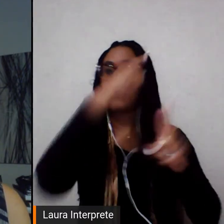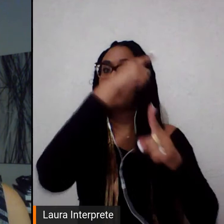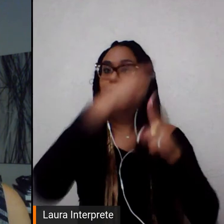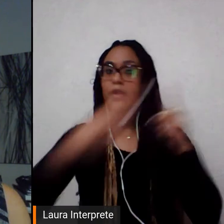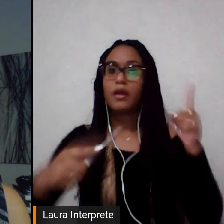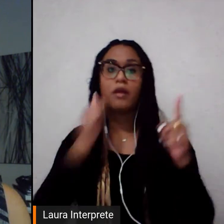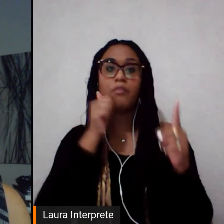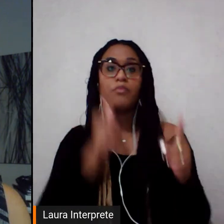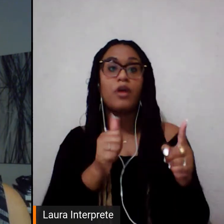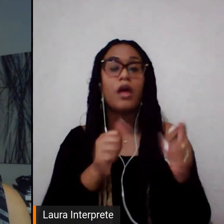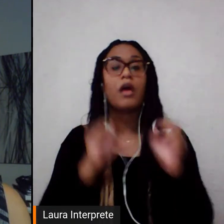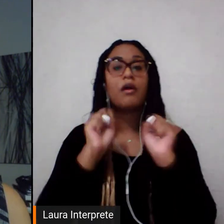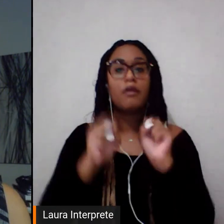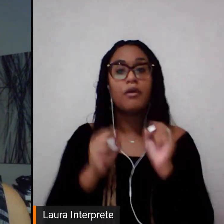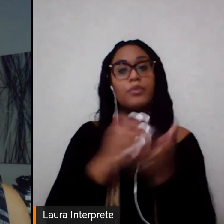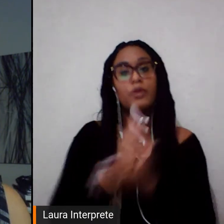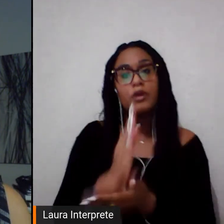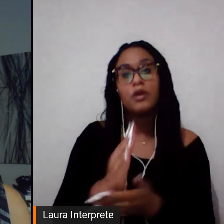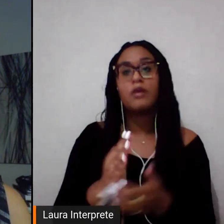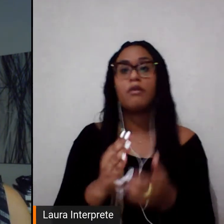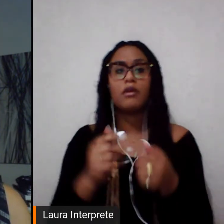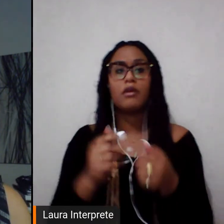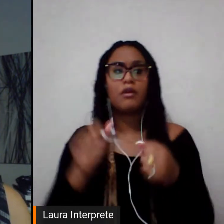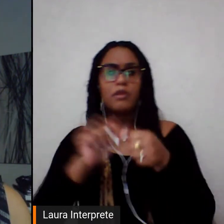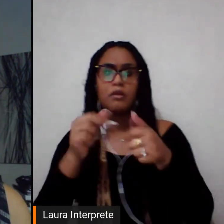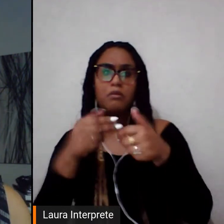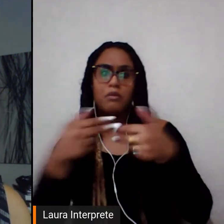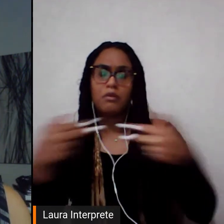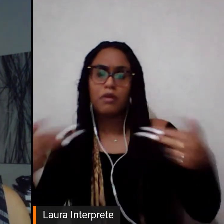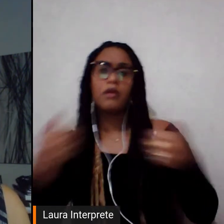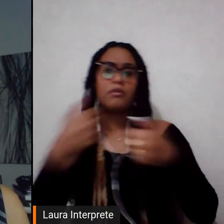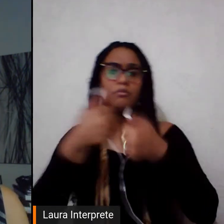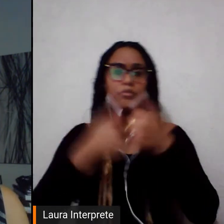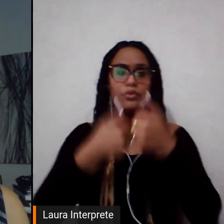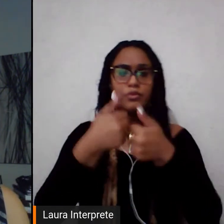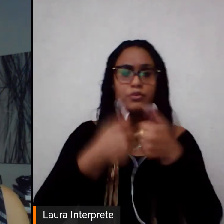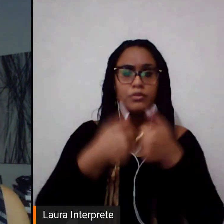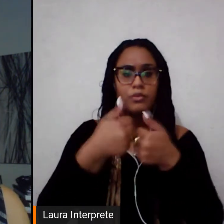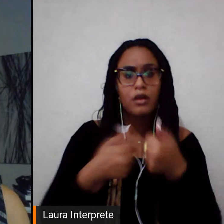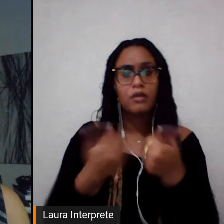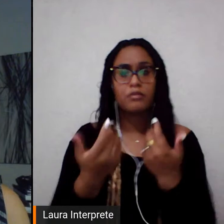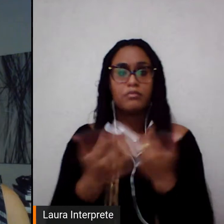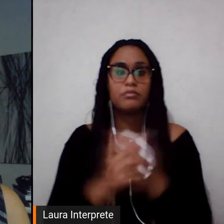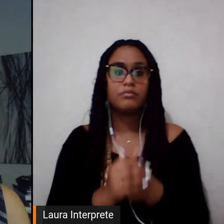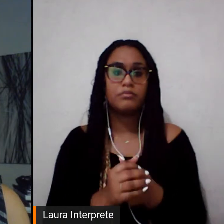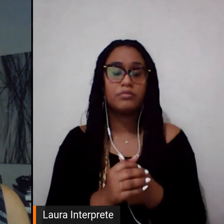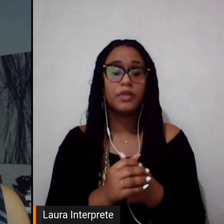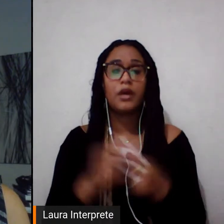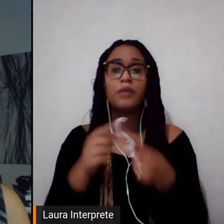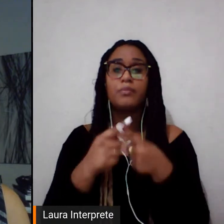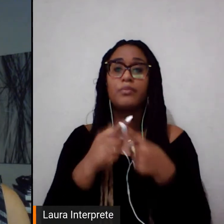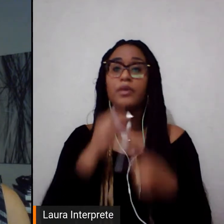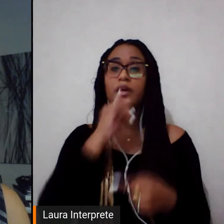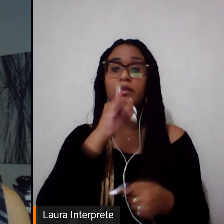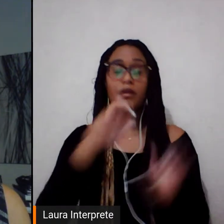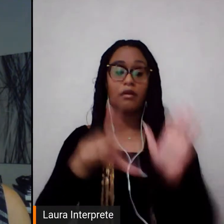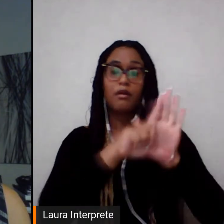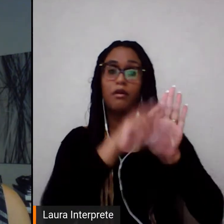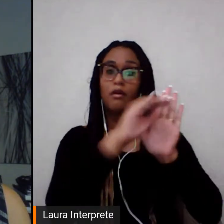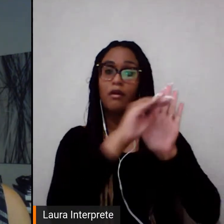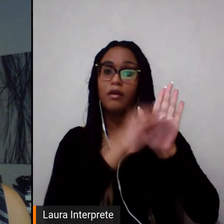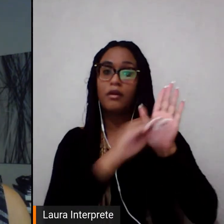de algumas modalidades esportivas, como o futebol, sob a justificativa de que o esporte não era